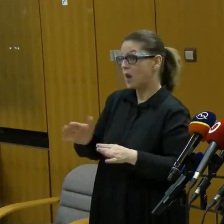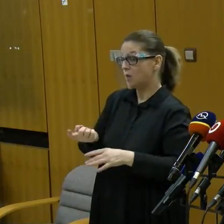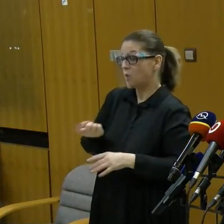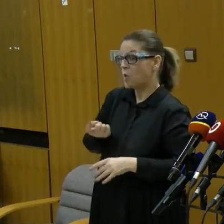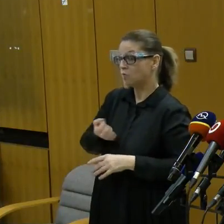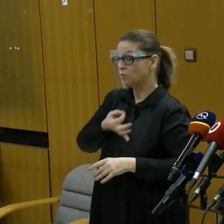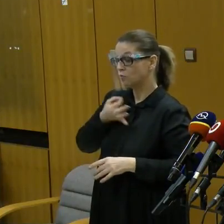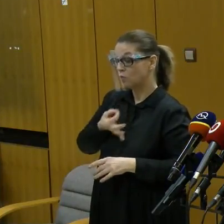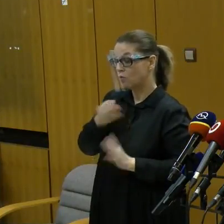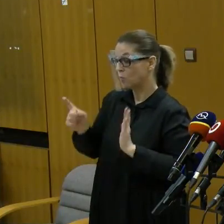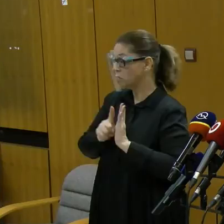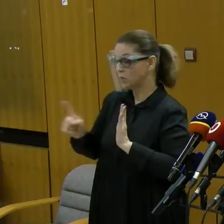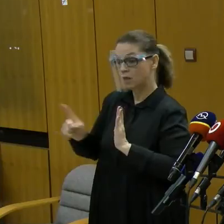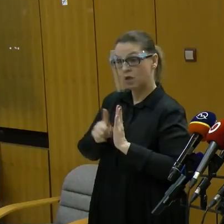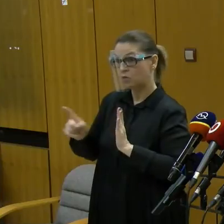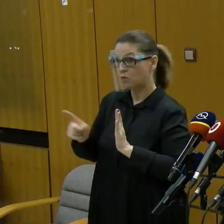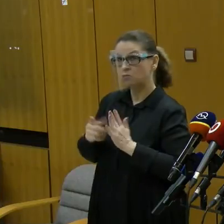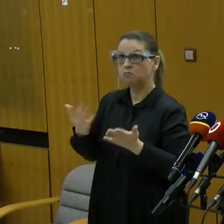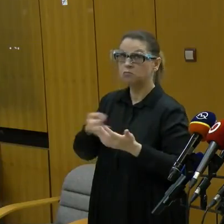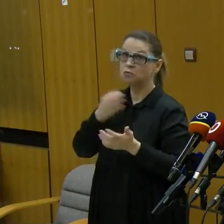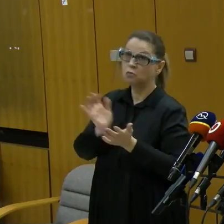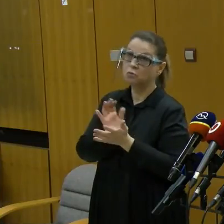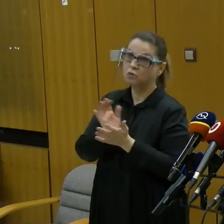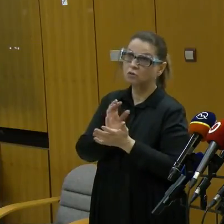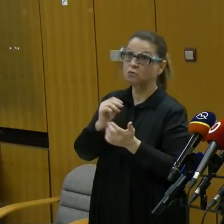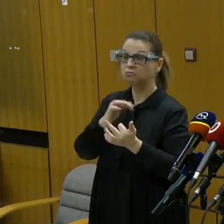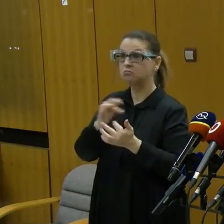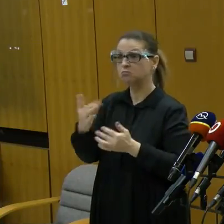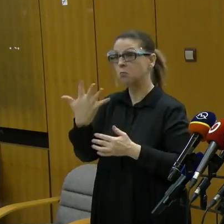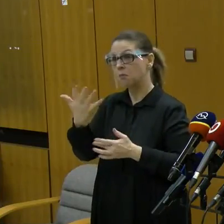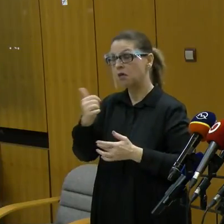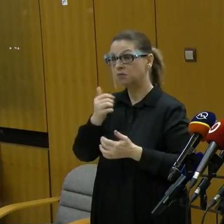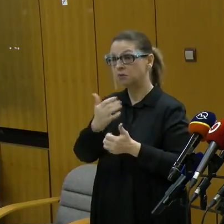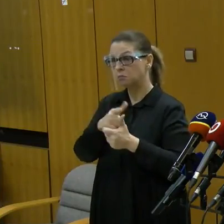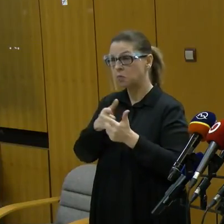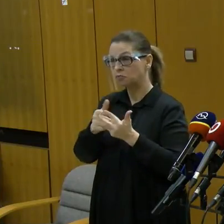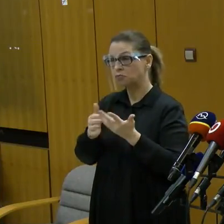nechodili do školy, tak to sobota, nedela, ponedela, kútorok, streda, 5 dní.